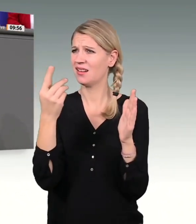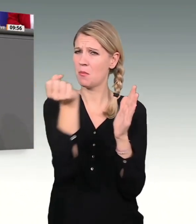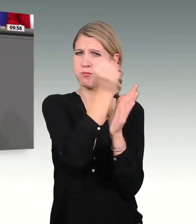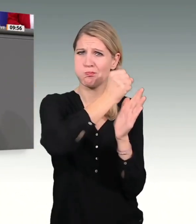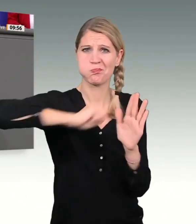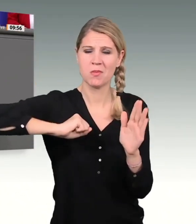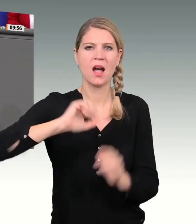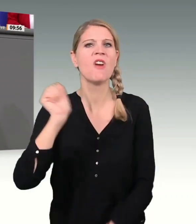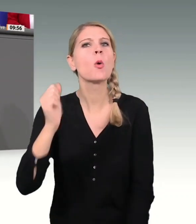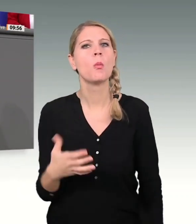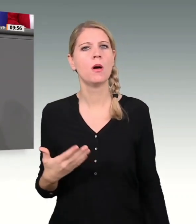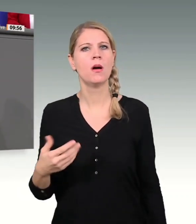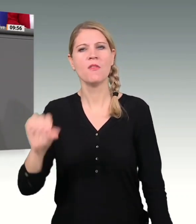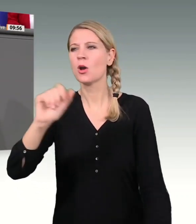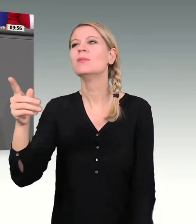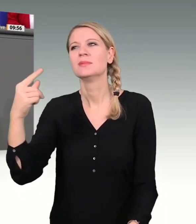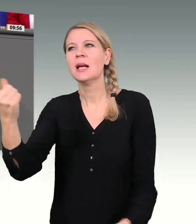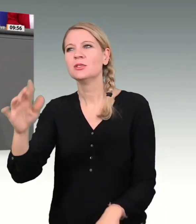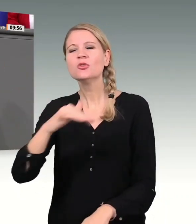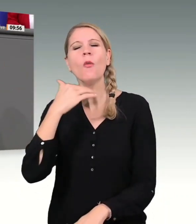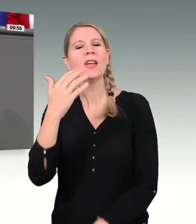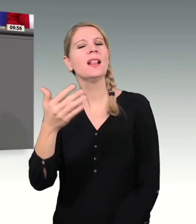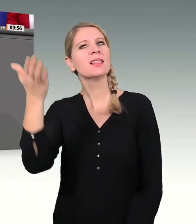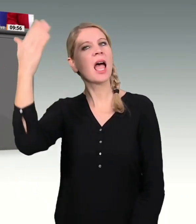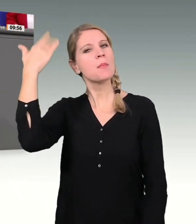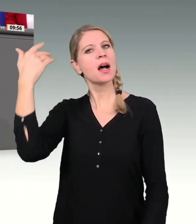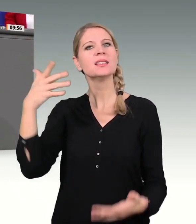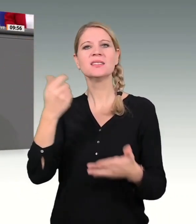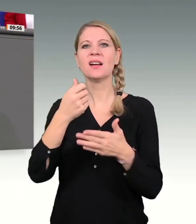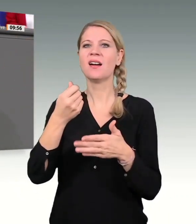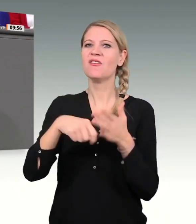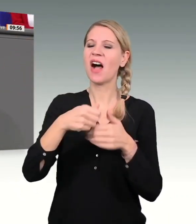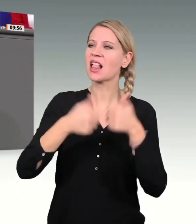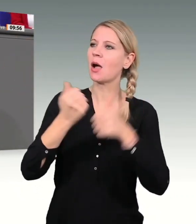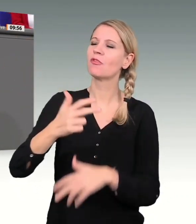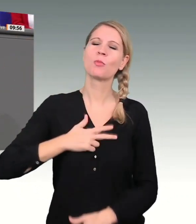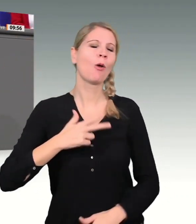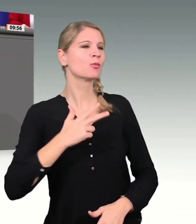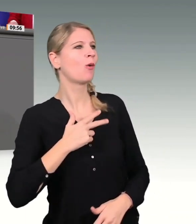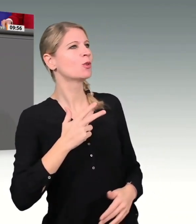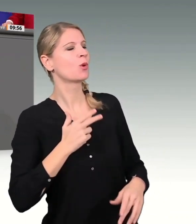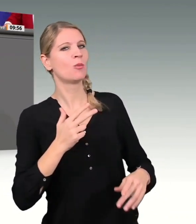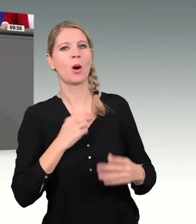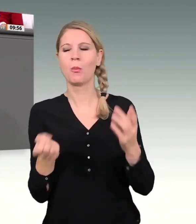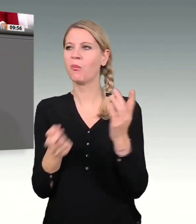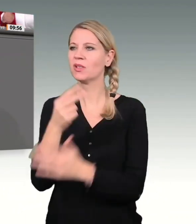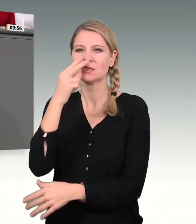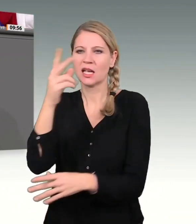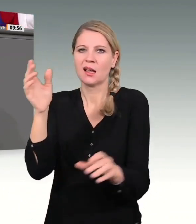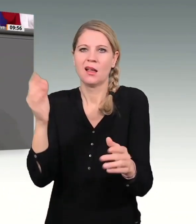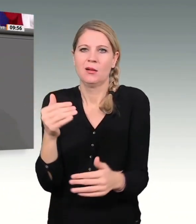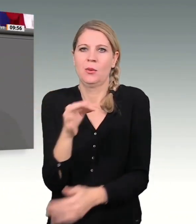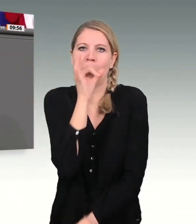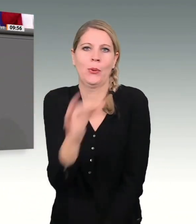vielen, zu vieles versprochen. Und das fällt Ihnen jetzt auf die Füße. Deshalb kommen Sie jetzt mit einem rechtlich